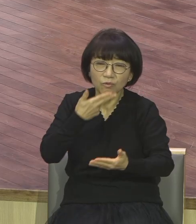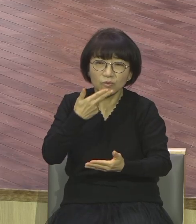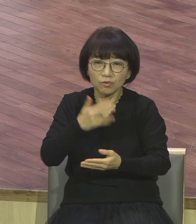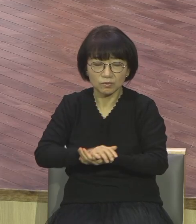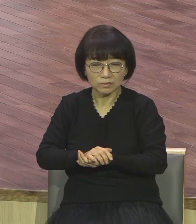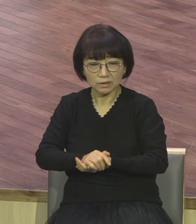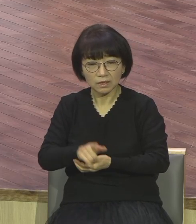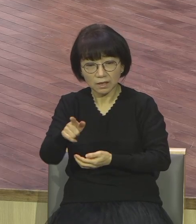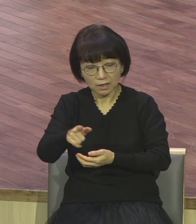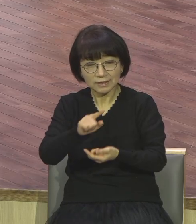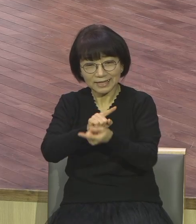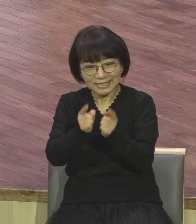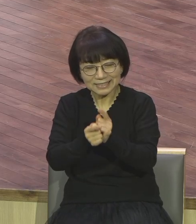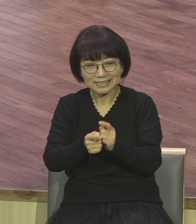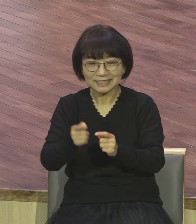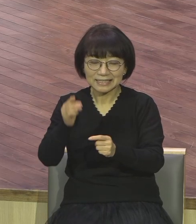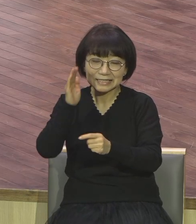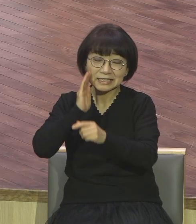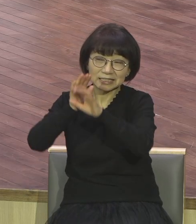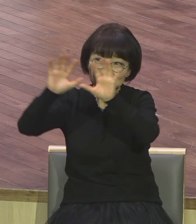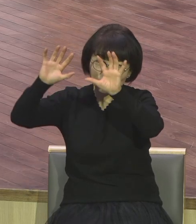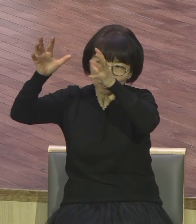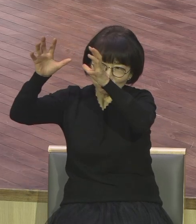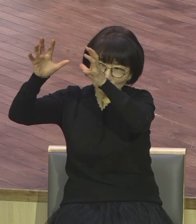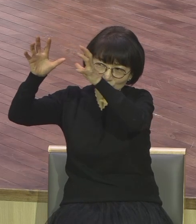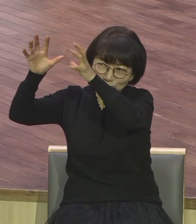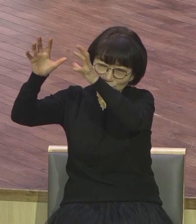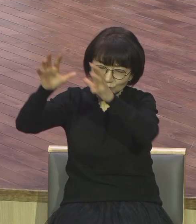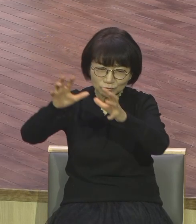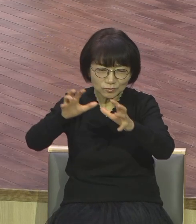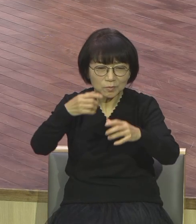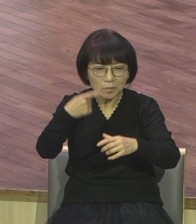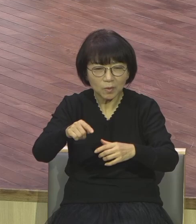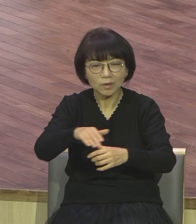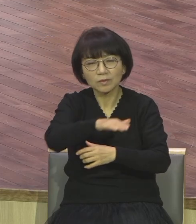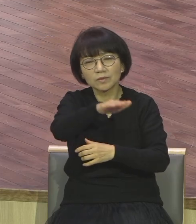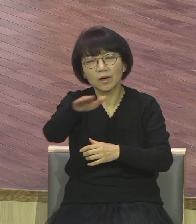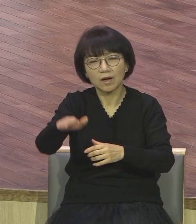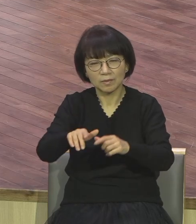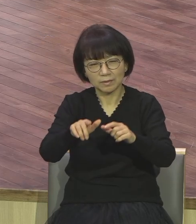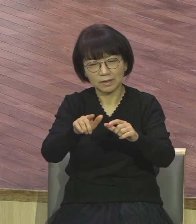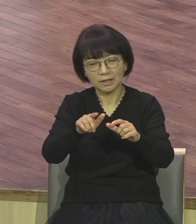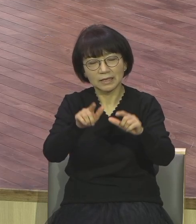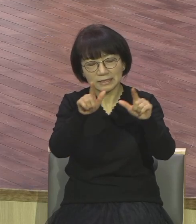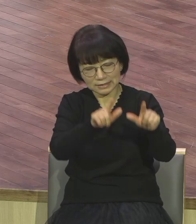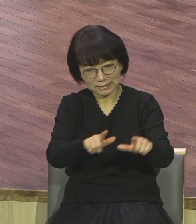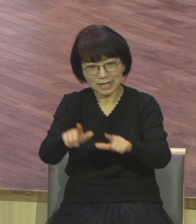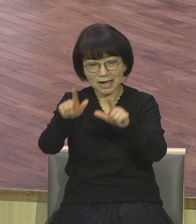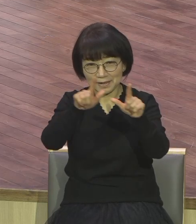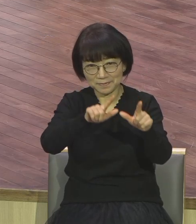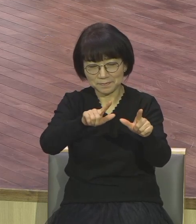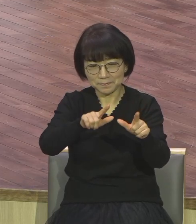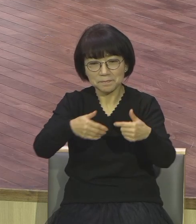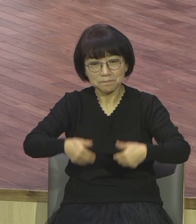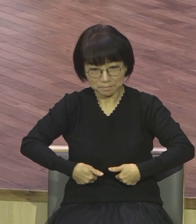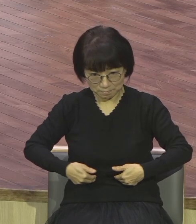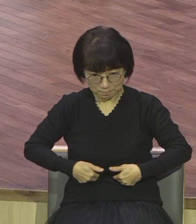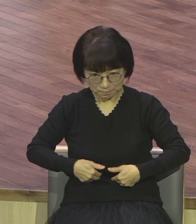살아야 되는지를 말씀하세요 그래서 어떤 의미가 이렇게 당겨 있느냐 천국의 삶은 단순히 죽음